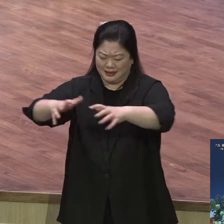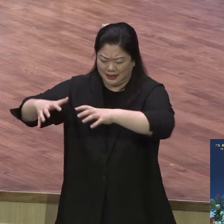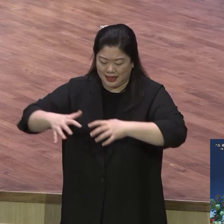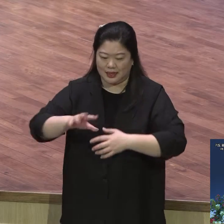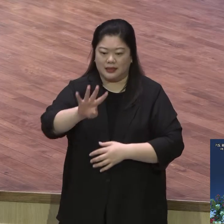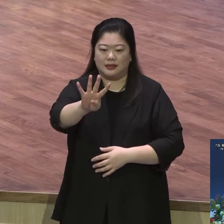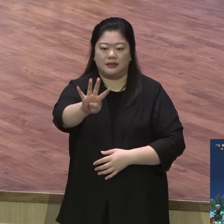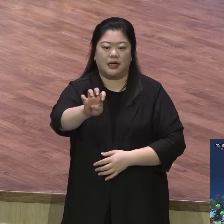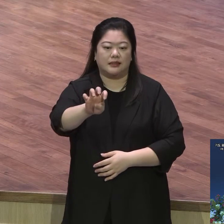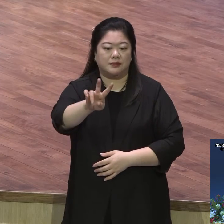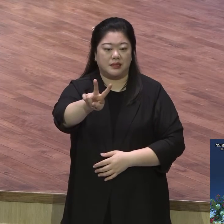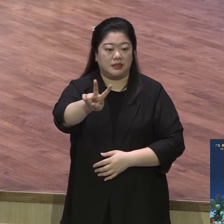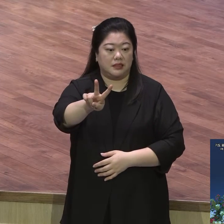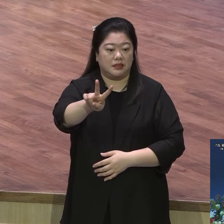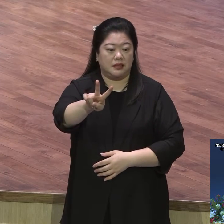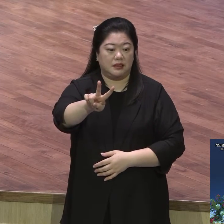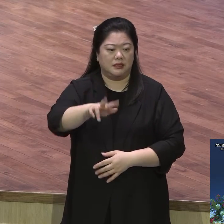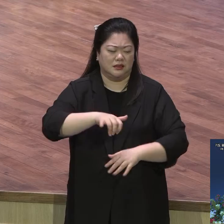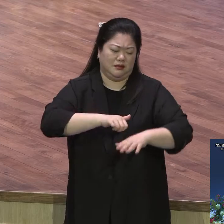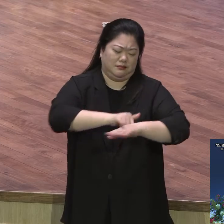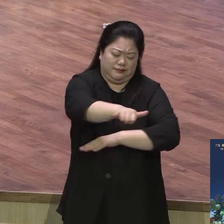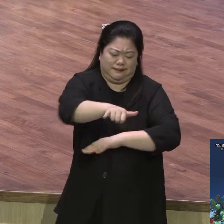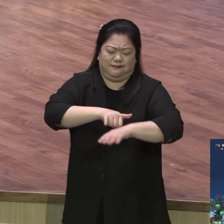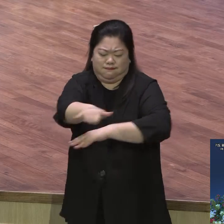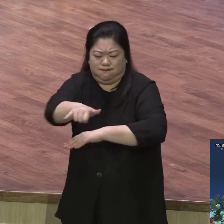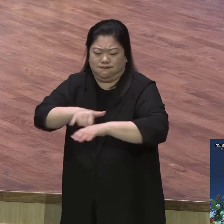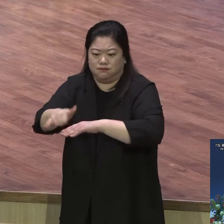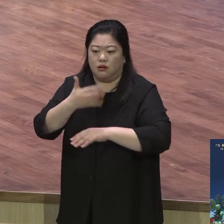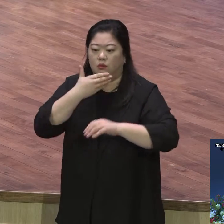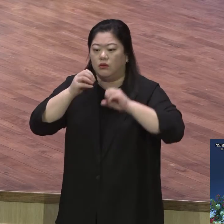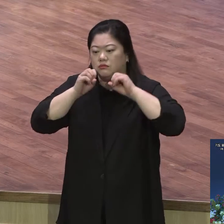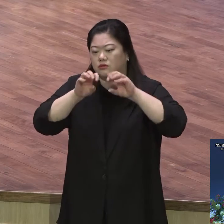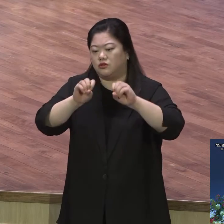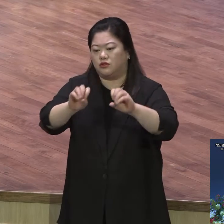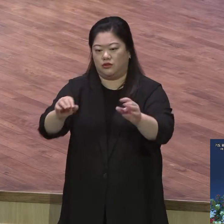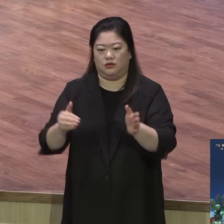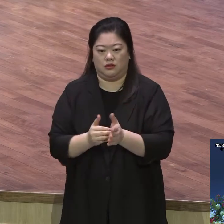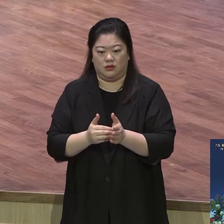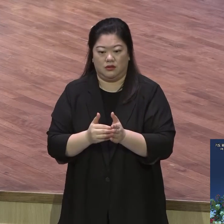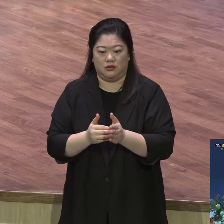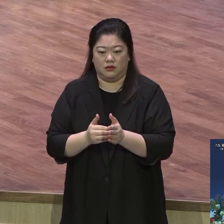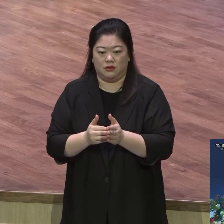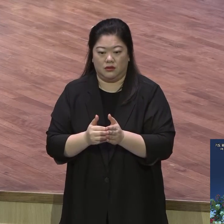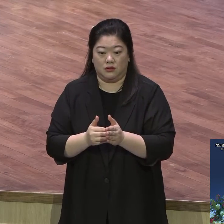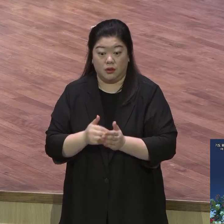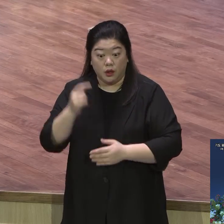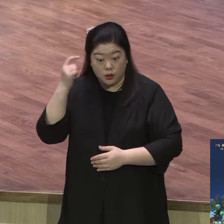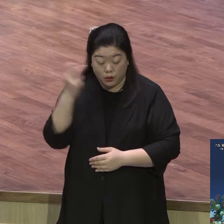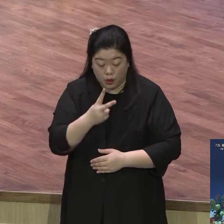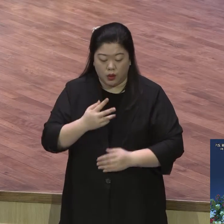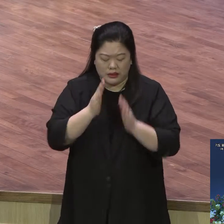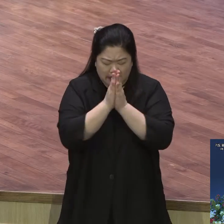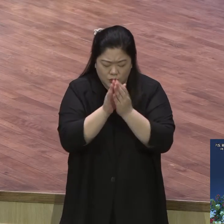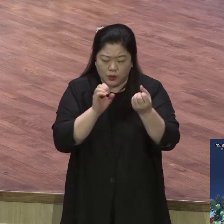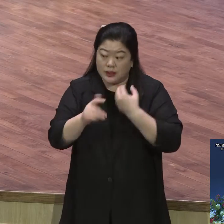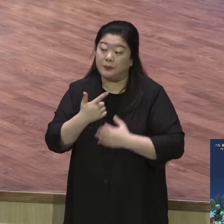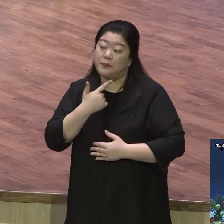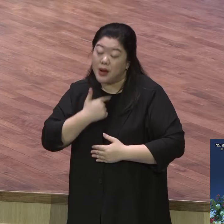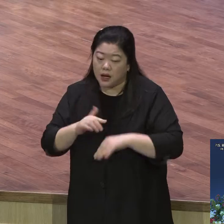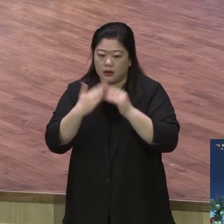다니면서 하나님의 역사심과 기동답의 증거들을 가지고 계속 사역을 그렇게 해서 많은 사람들에게